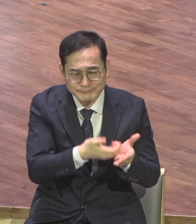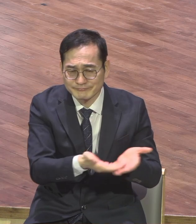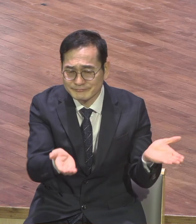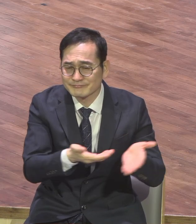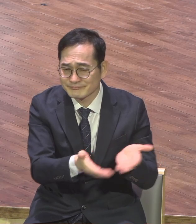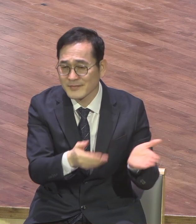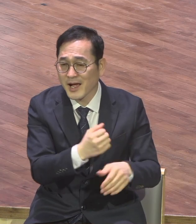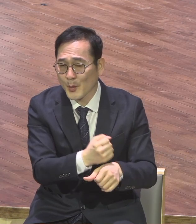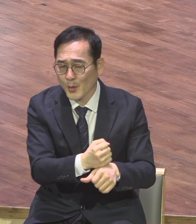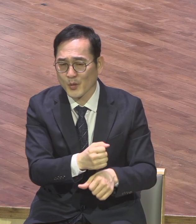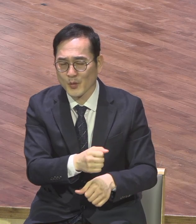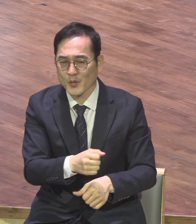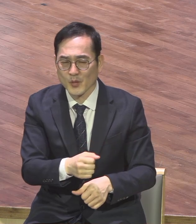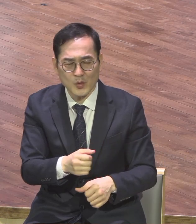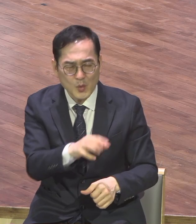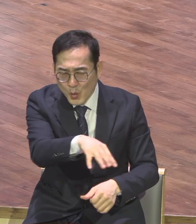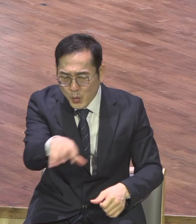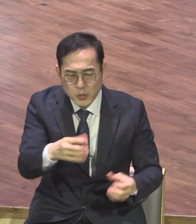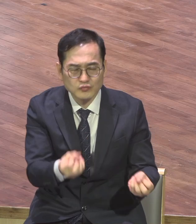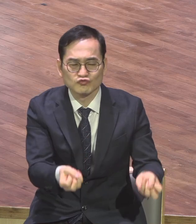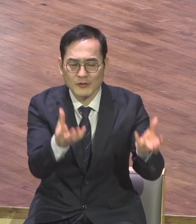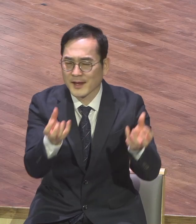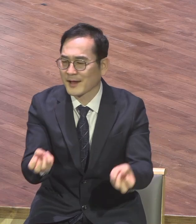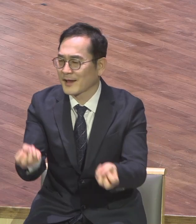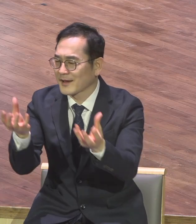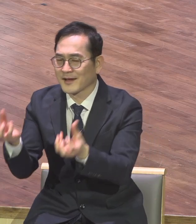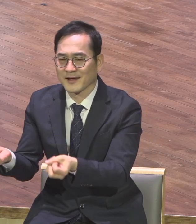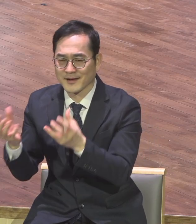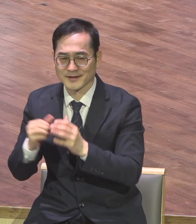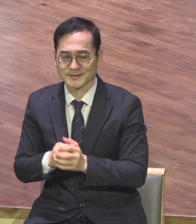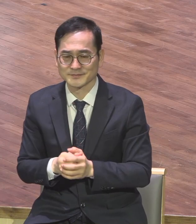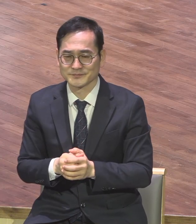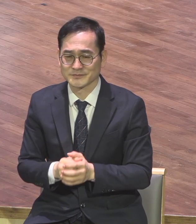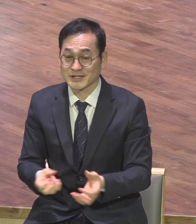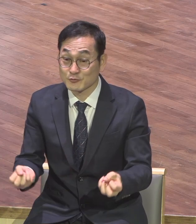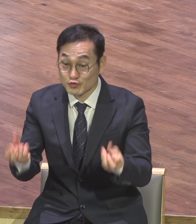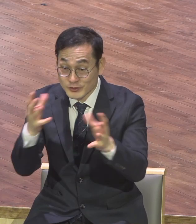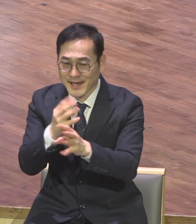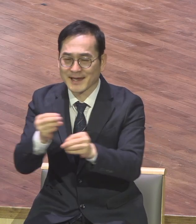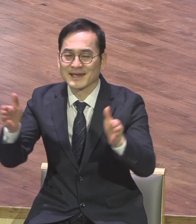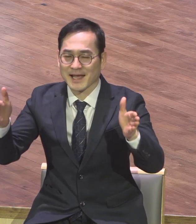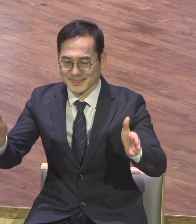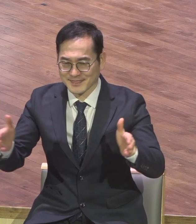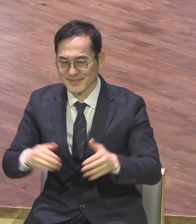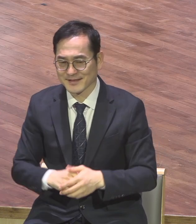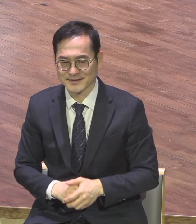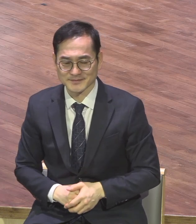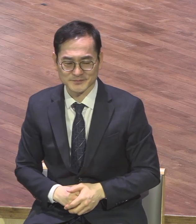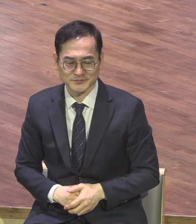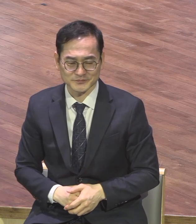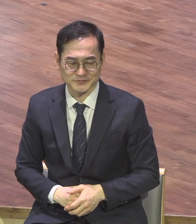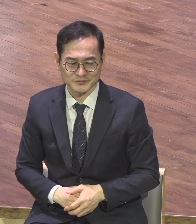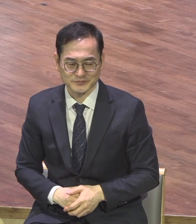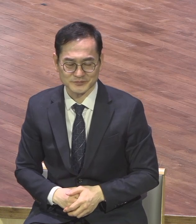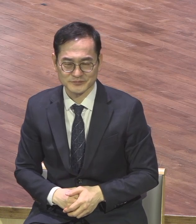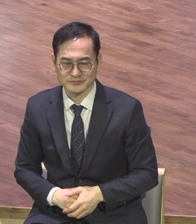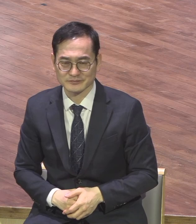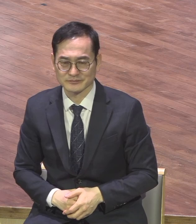한마디로 축제의 시간표다 내용의 모든 성도들 구경꾼 한 명도 없이 적극적으로 다